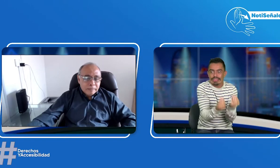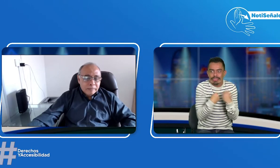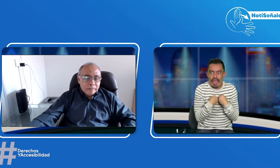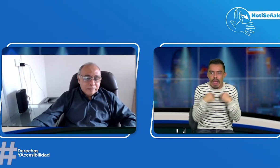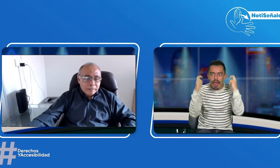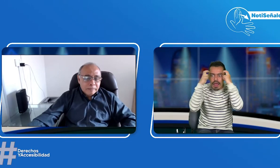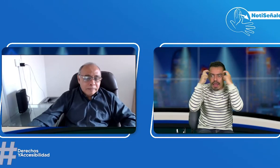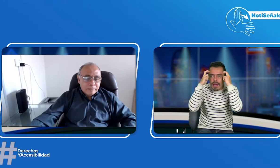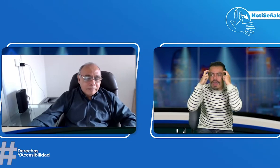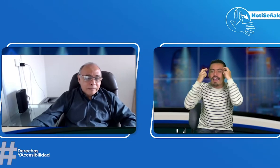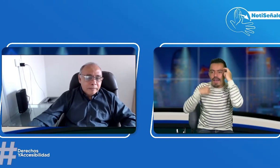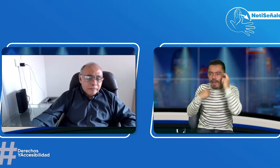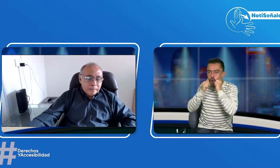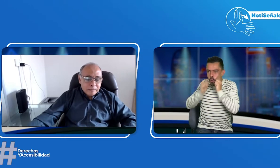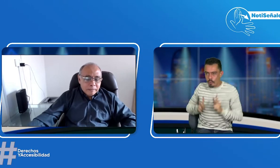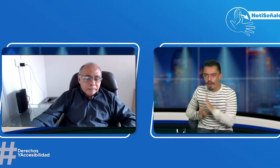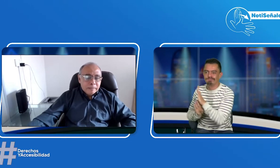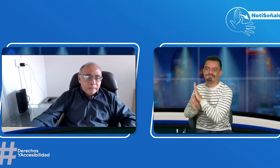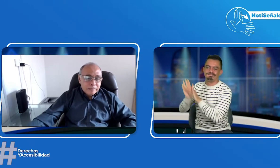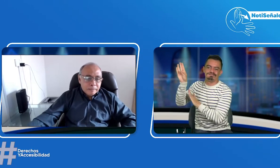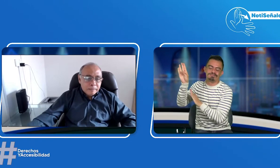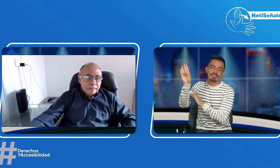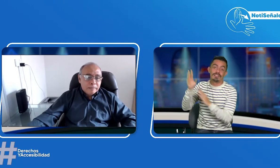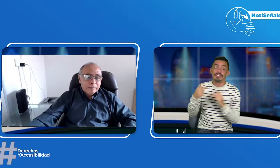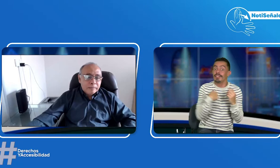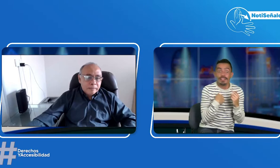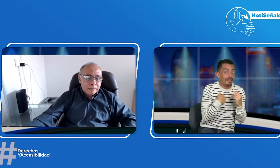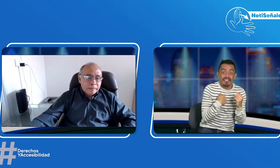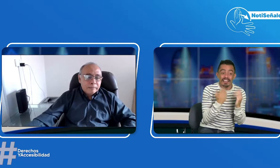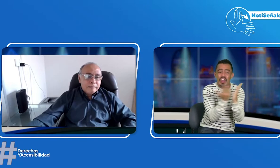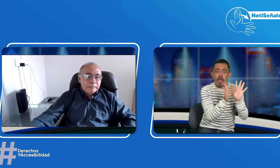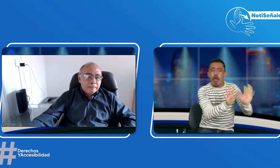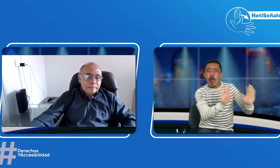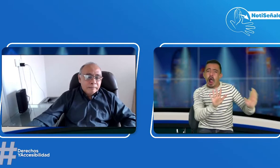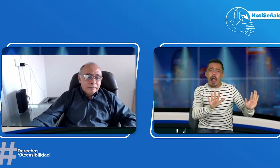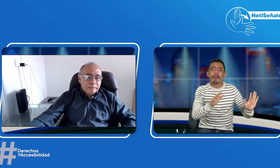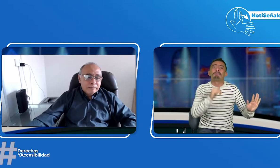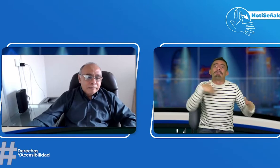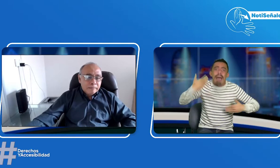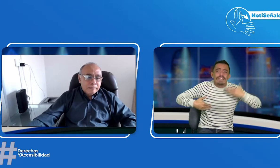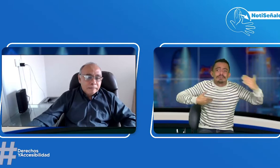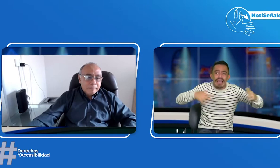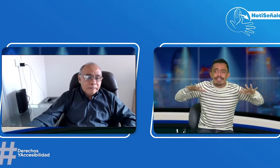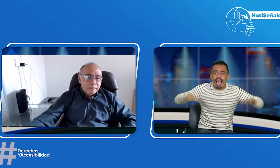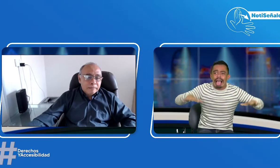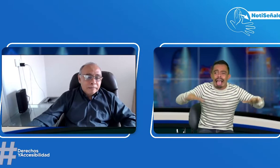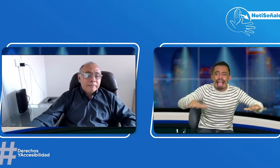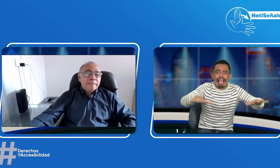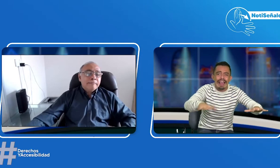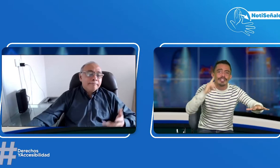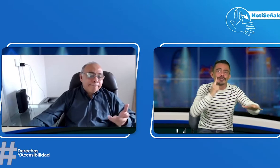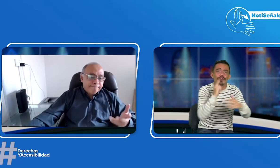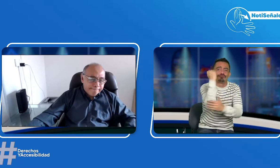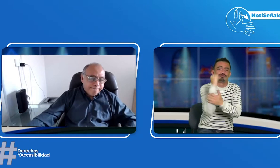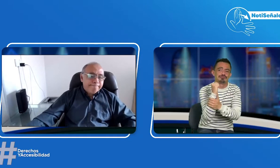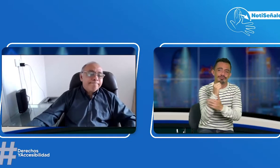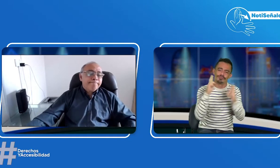cualquier cosa. La educación es importante para generar este conocimiento y poder desarrollar. Si seguimos así